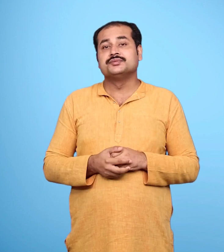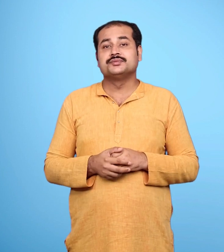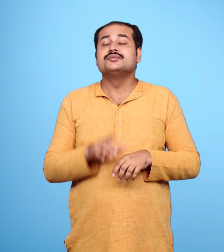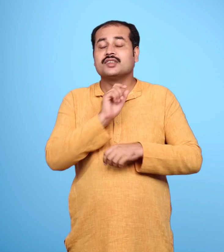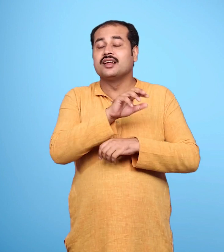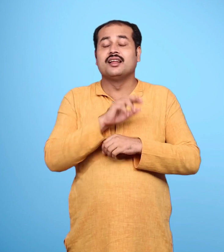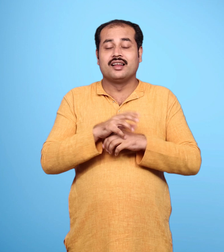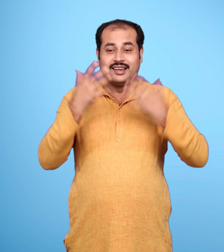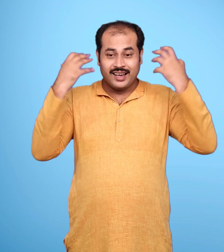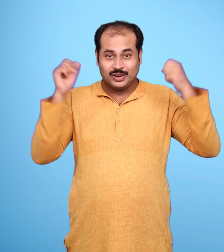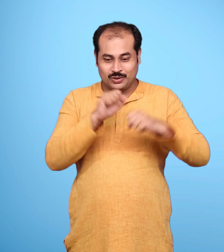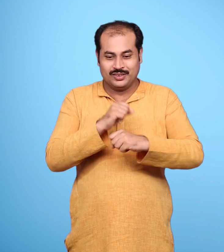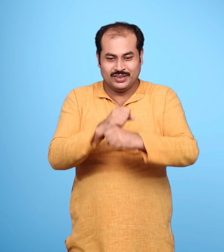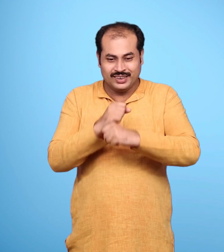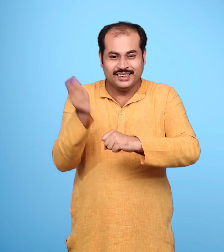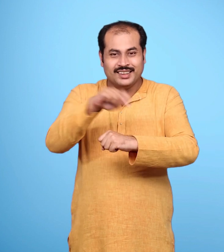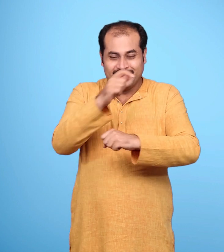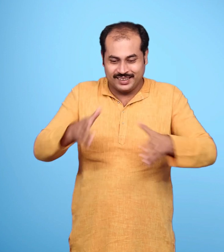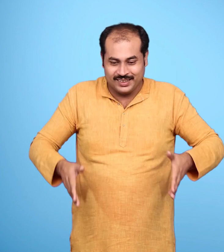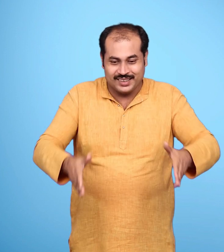रावन का रत तूट गया था